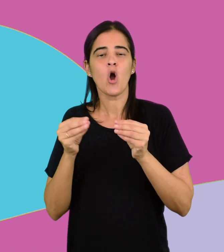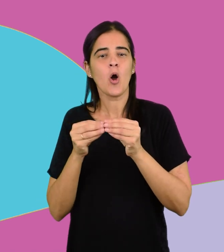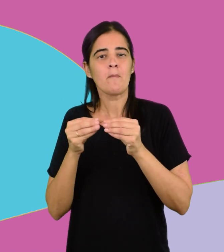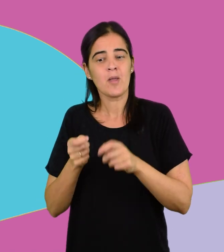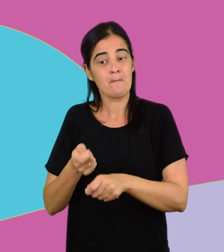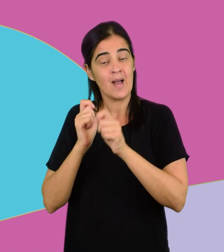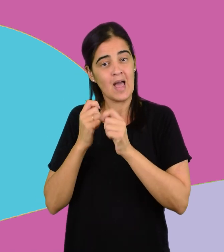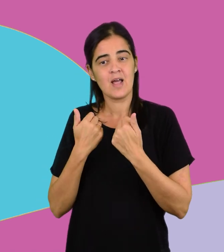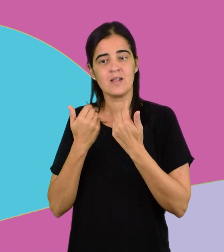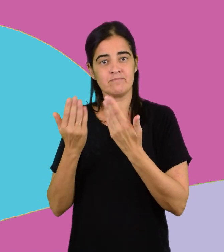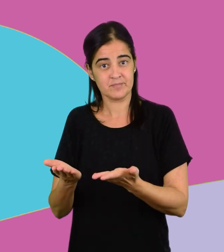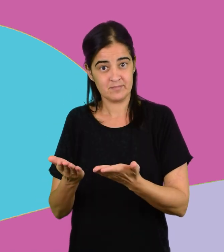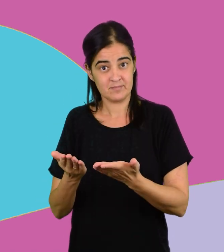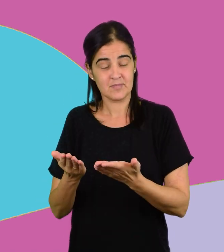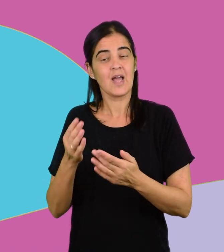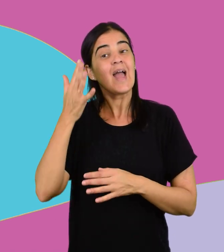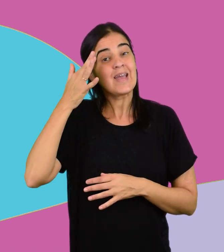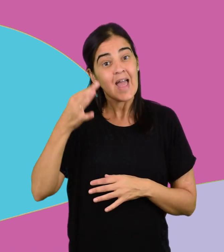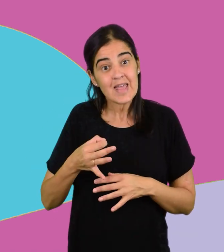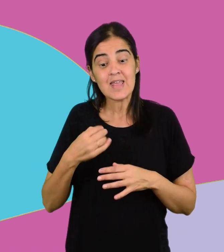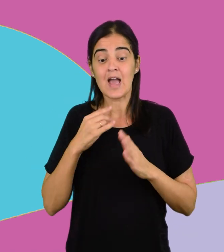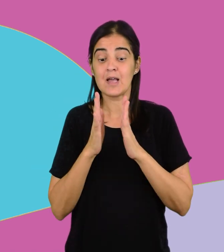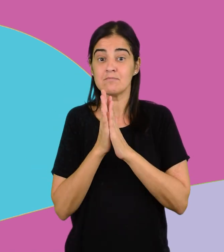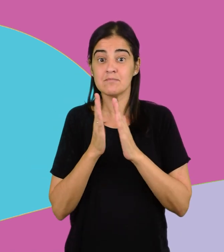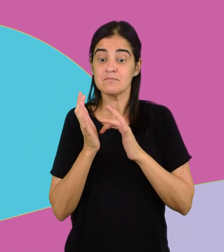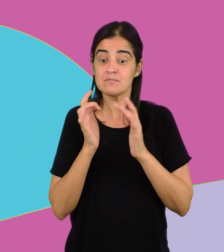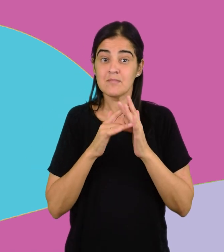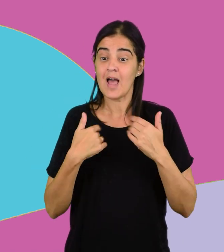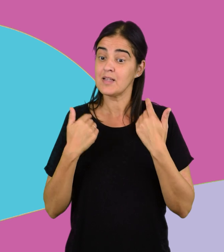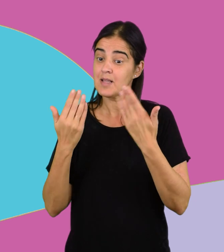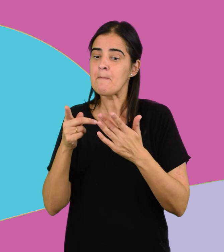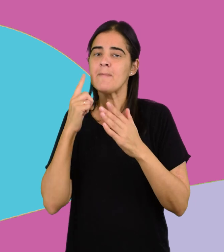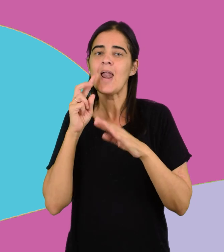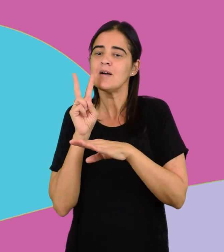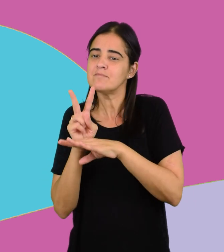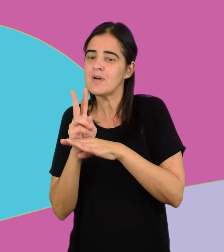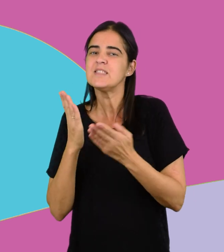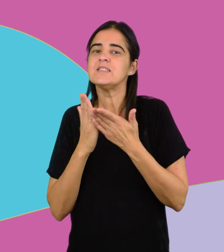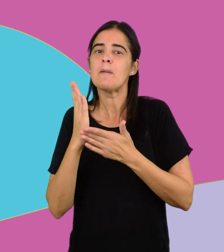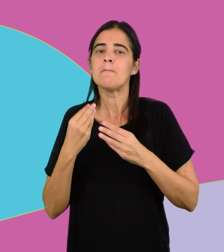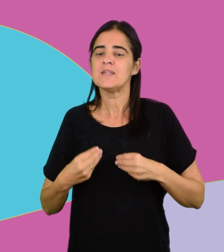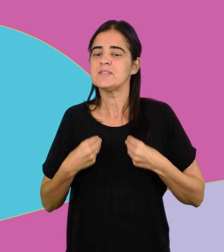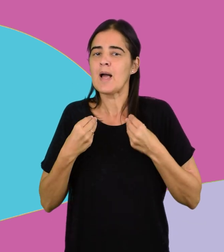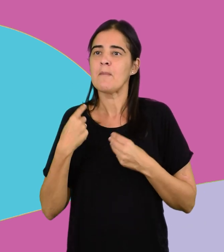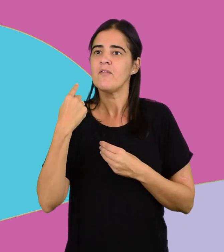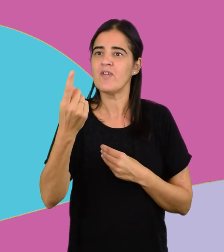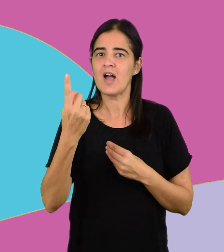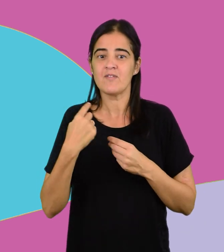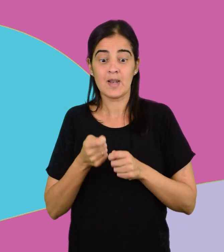Creía que así iban a estar protegidos para volver siempre sanos y salvos del mar. La gente de la